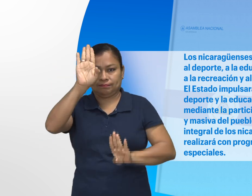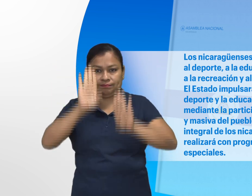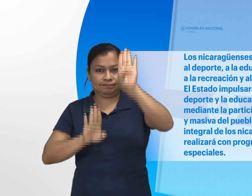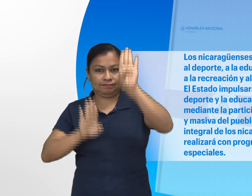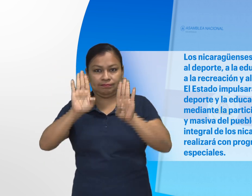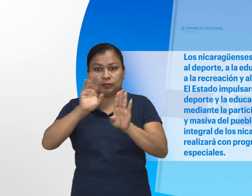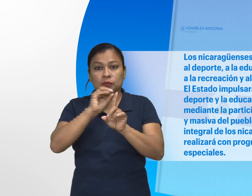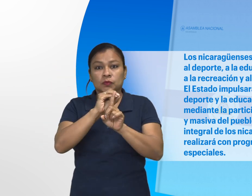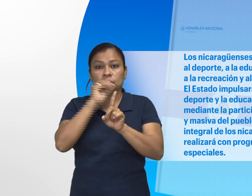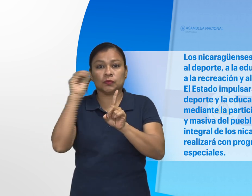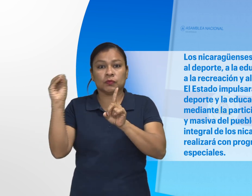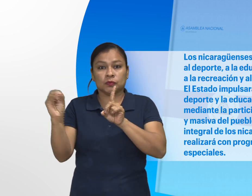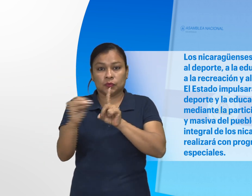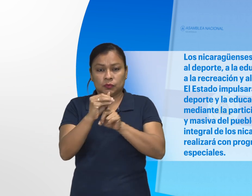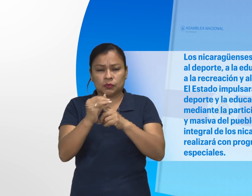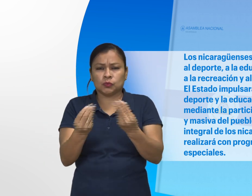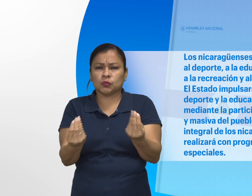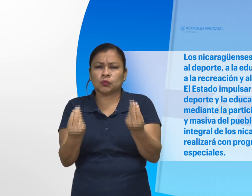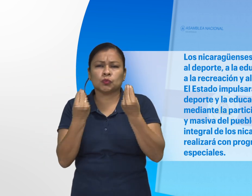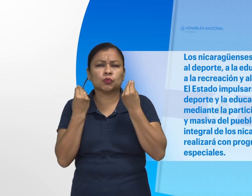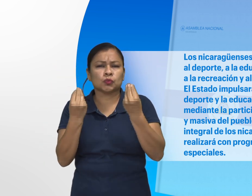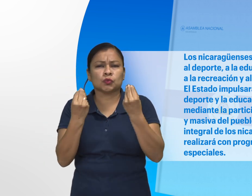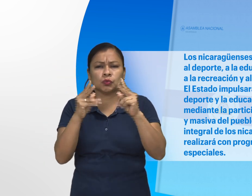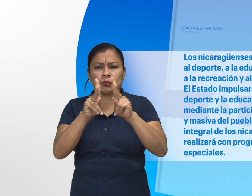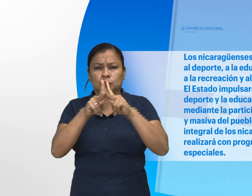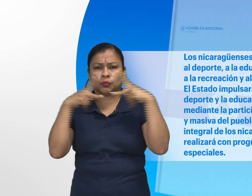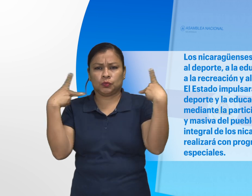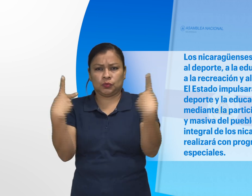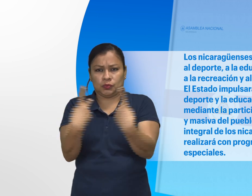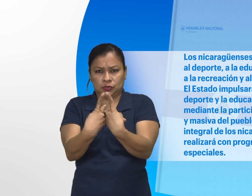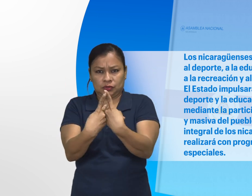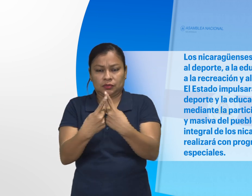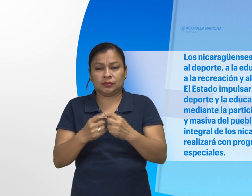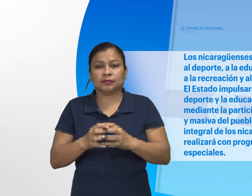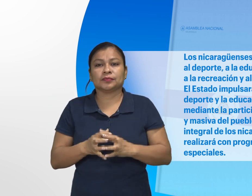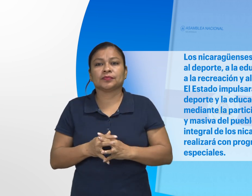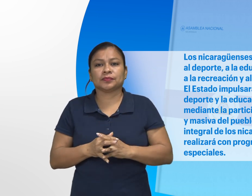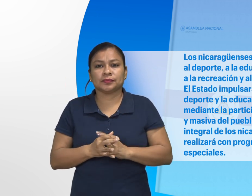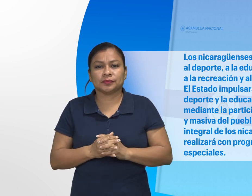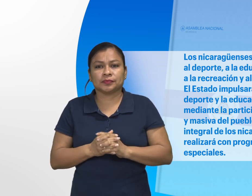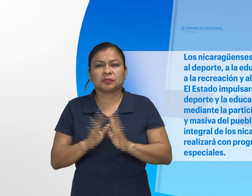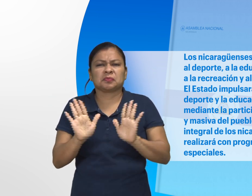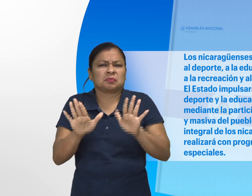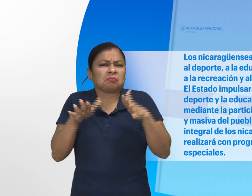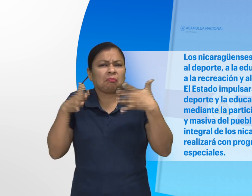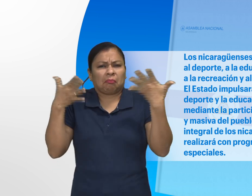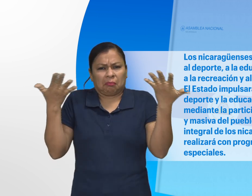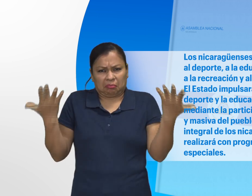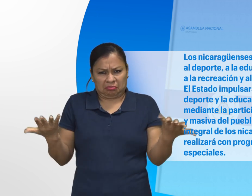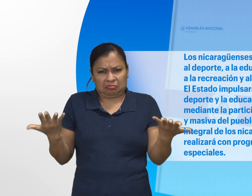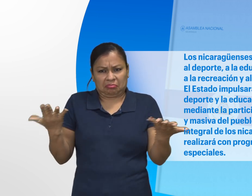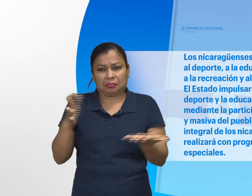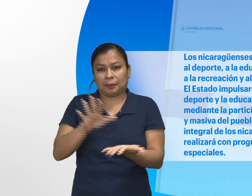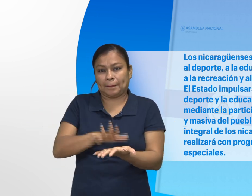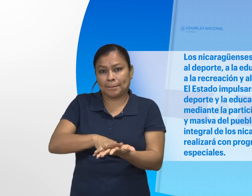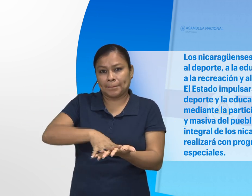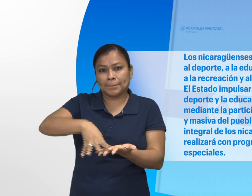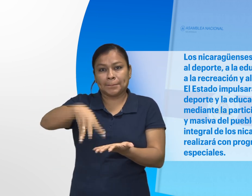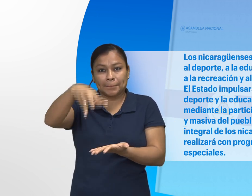El Estado impulsará la práctica del deporte y la educación física mediante la participación organizada